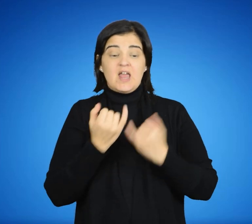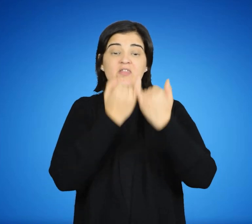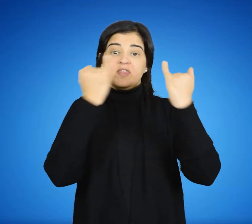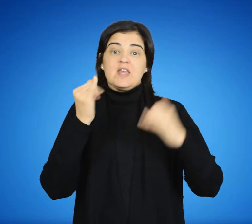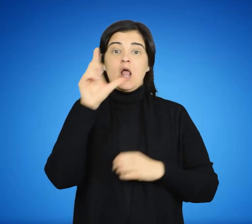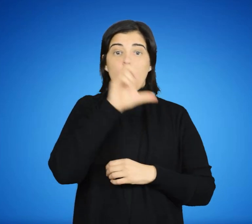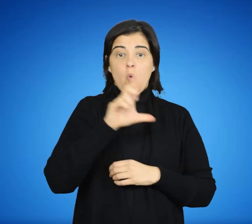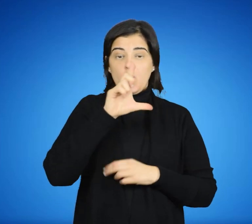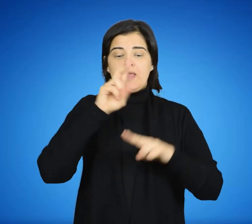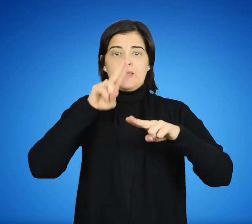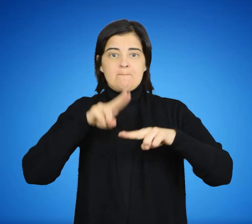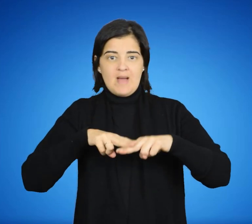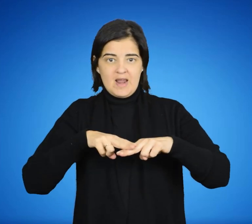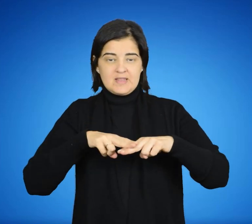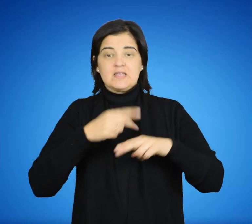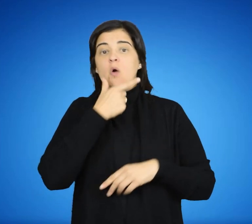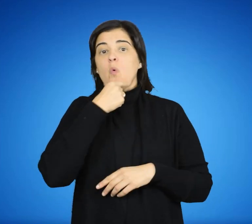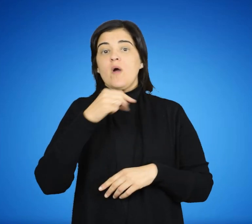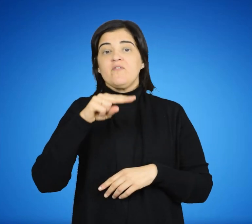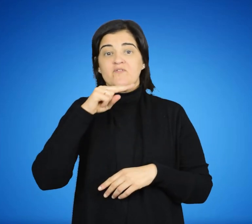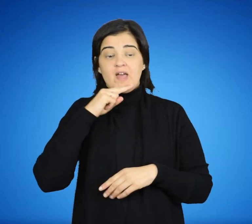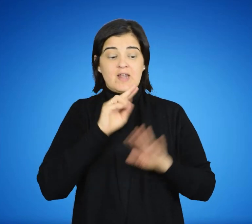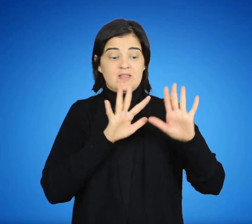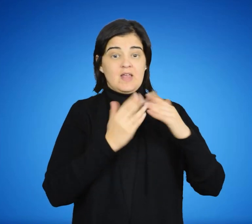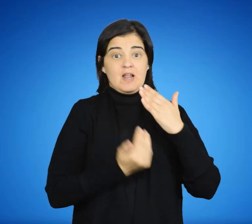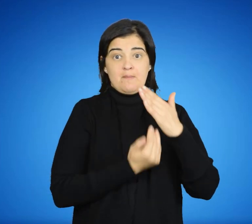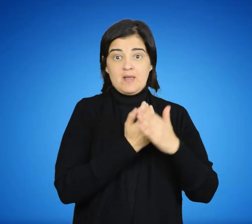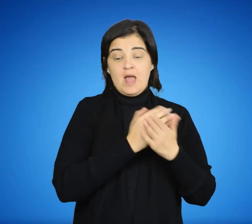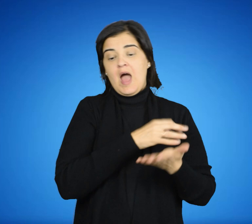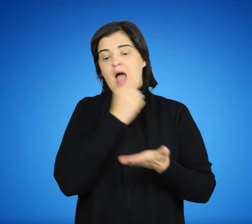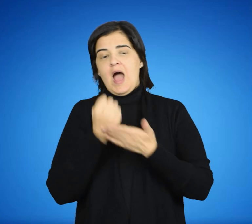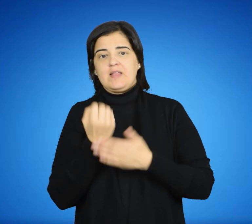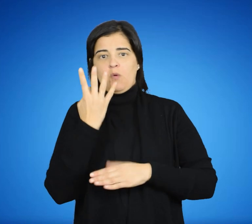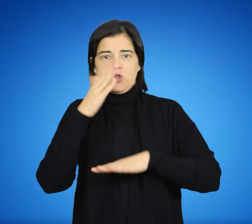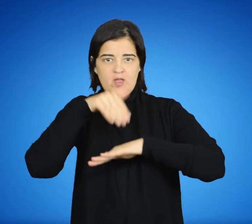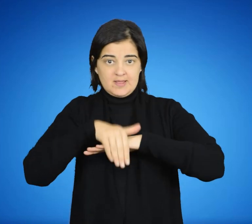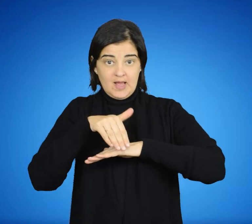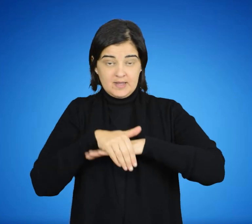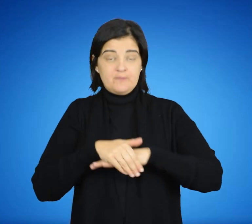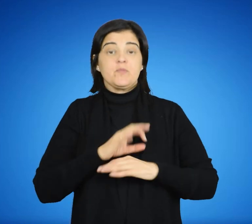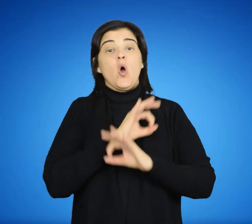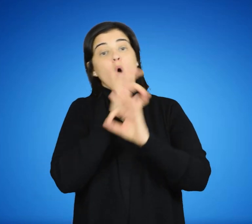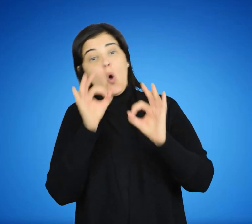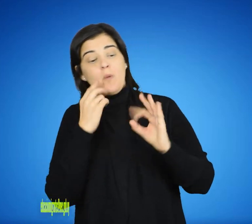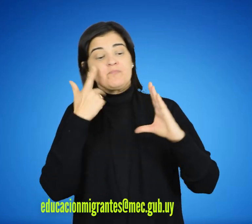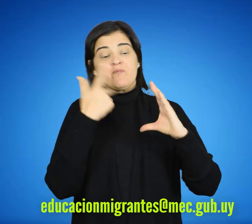lunes, martes, jueves y viernes de 10 a 4. De forma virtual a través del correo